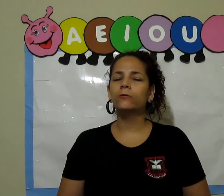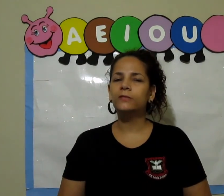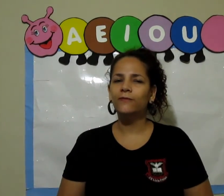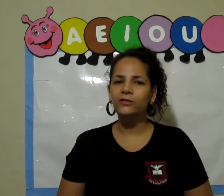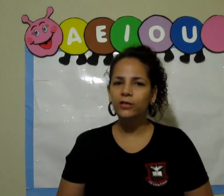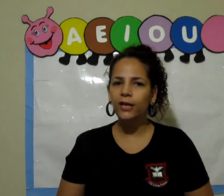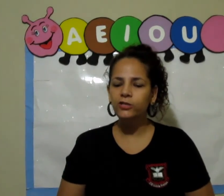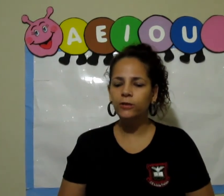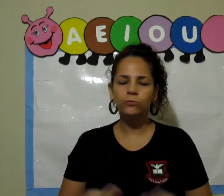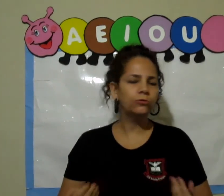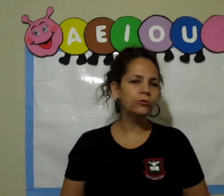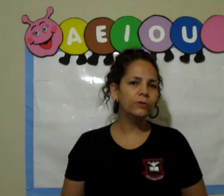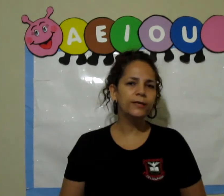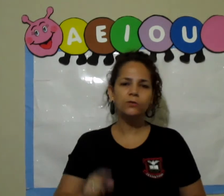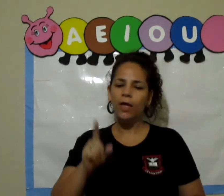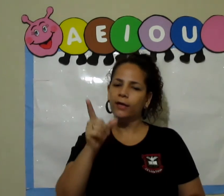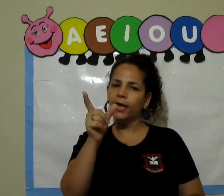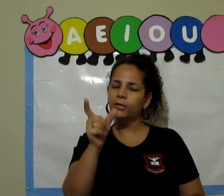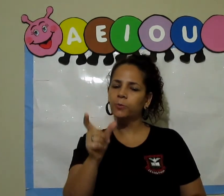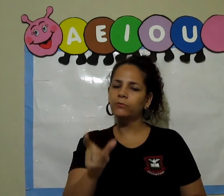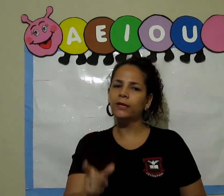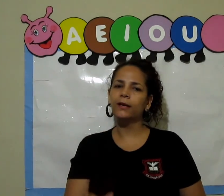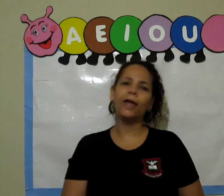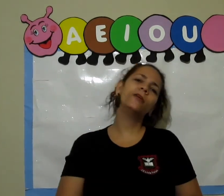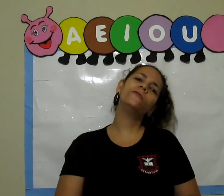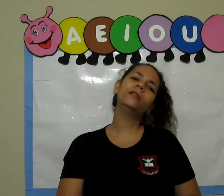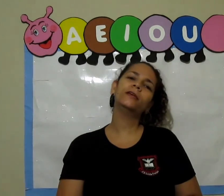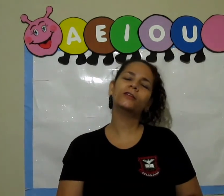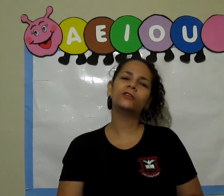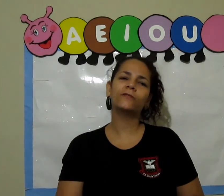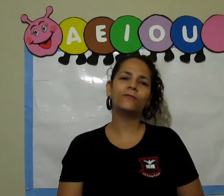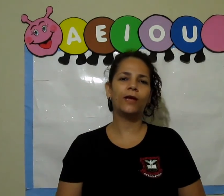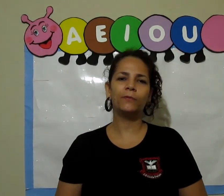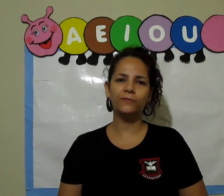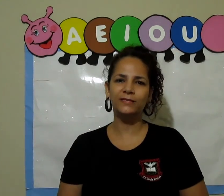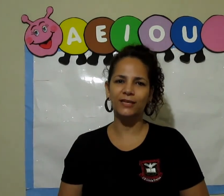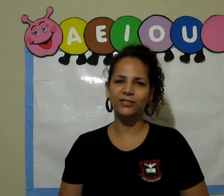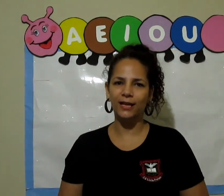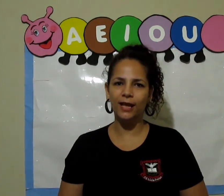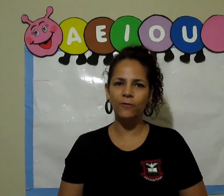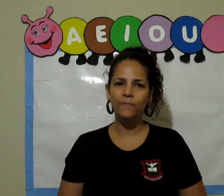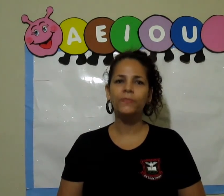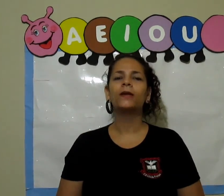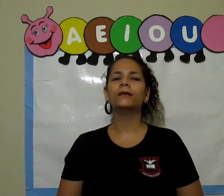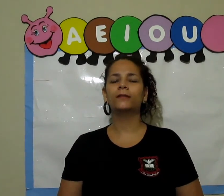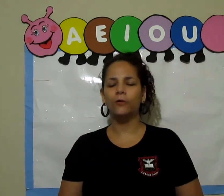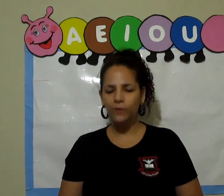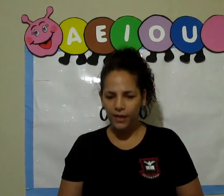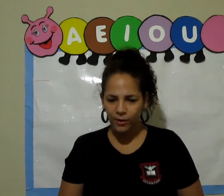observar direitinho tudo isso e responder lá na folhinha que a tia vai enviar pra vocês. Tá legal? Então, eu